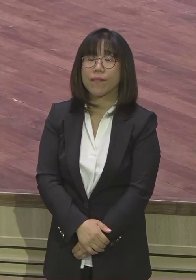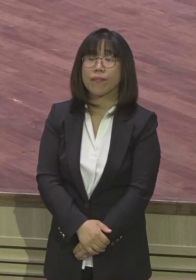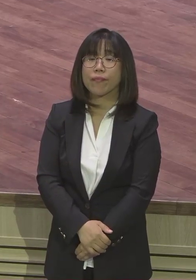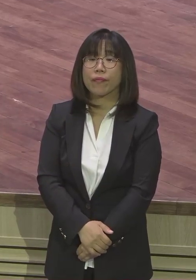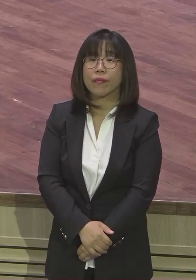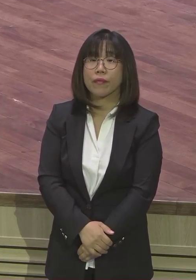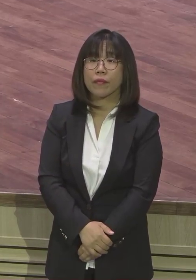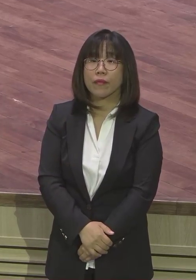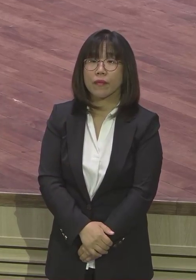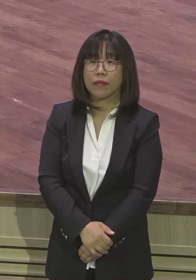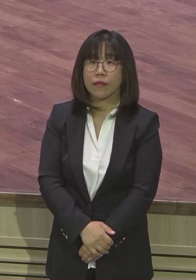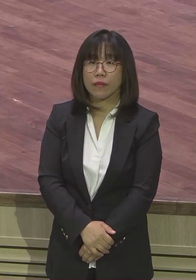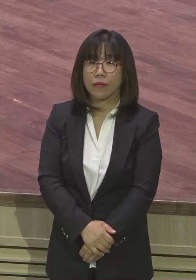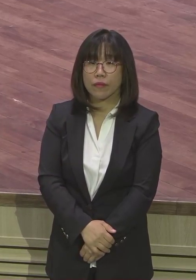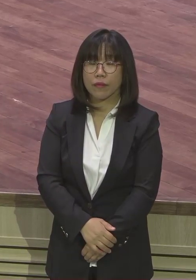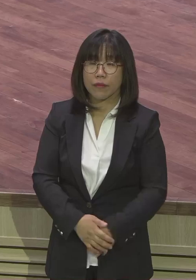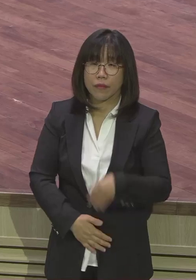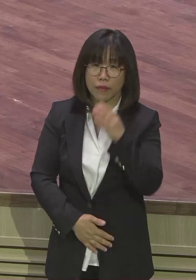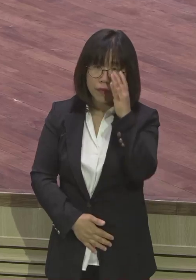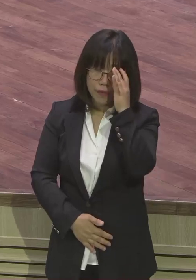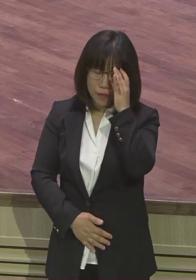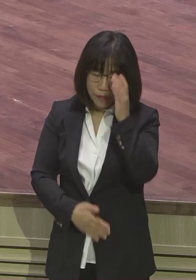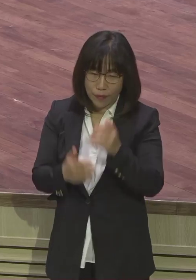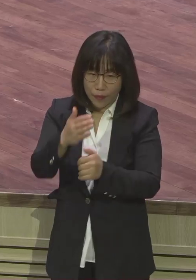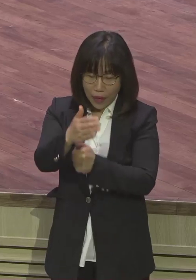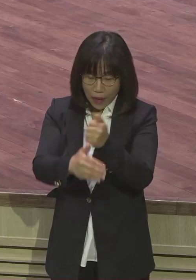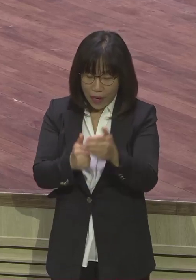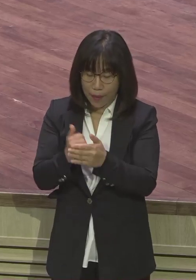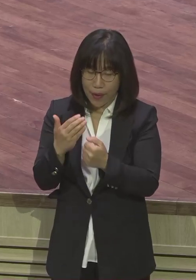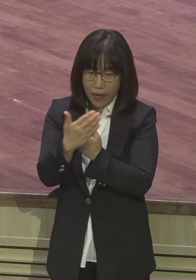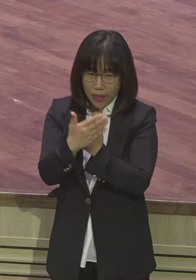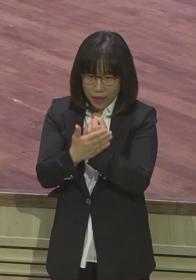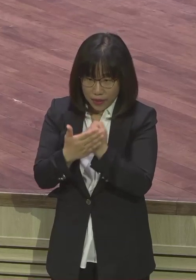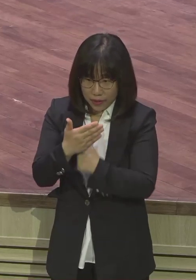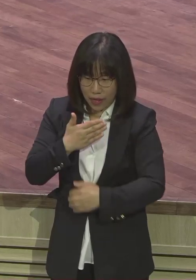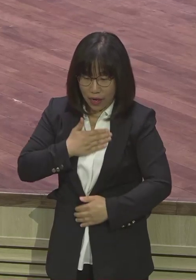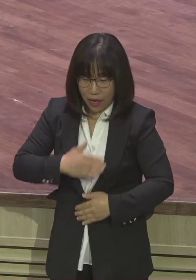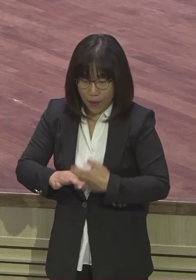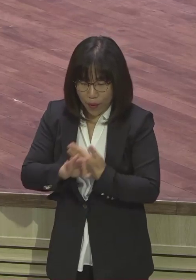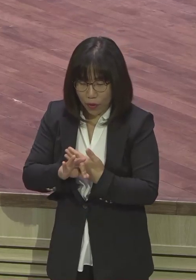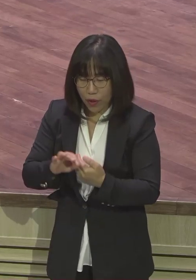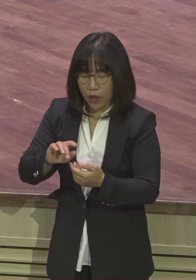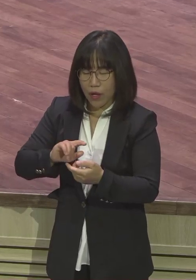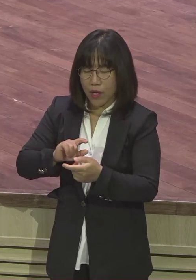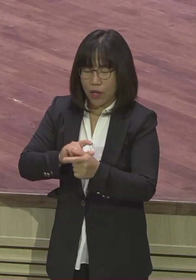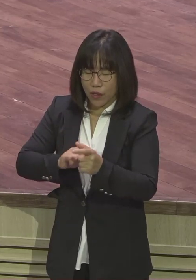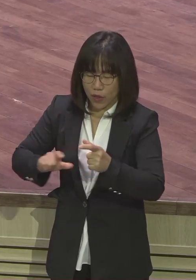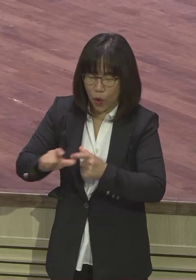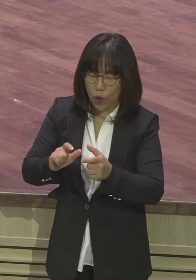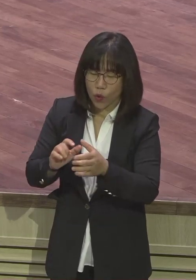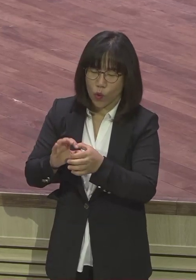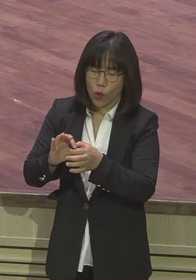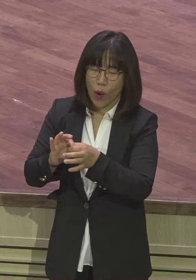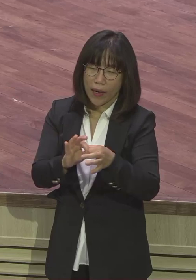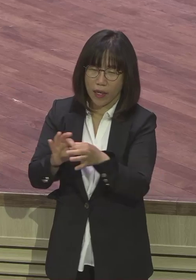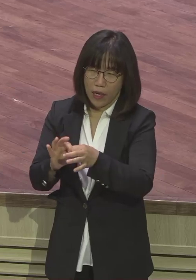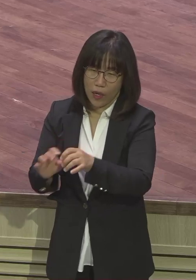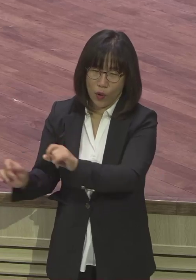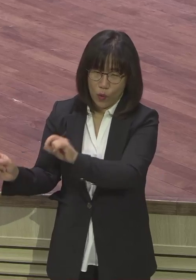하나님의 은혜를 살짝 느끼는 만큼요. 우리가 관계 회복도 느껴집니다. 하나님의 은혜를 받는 만큼